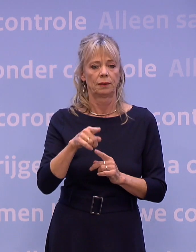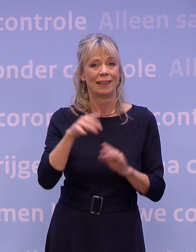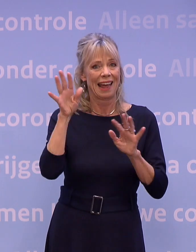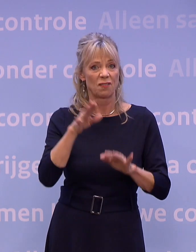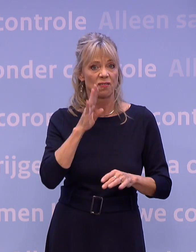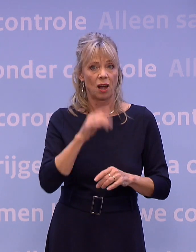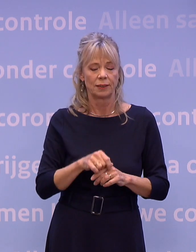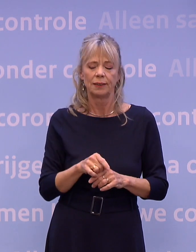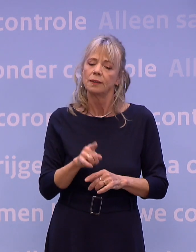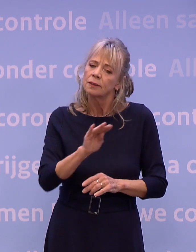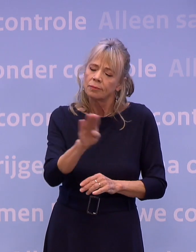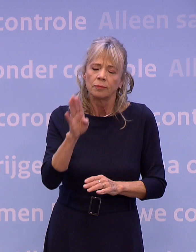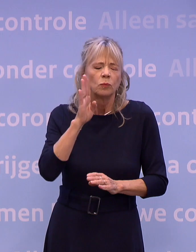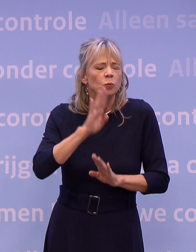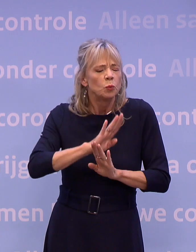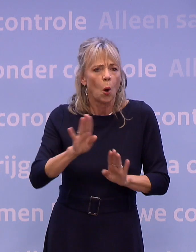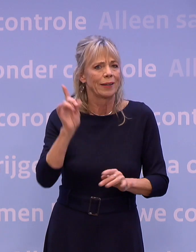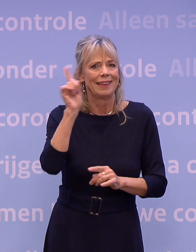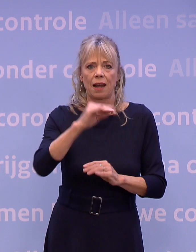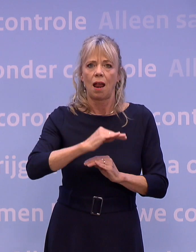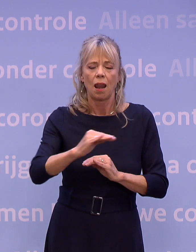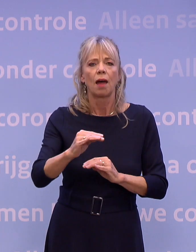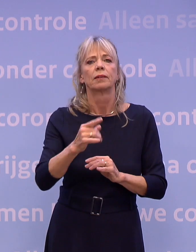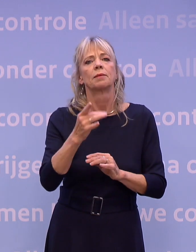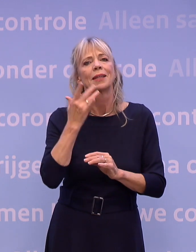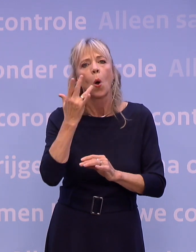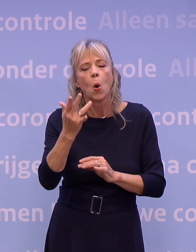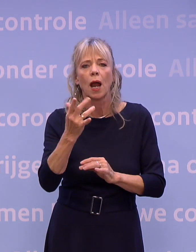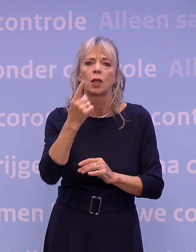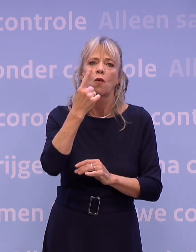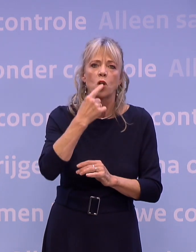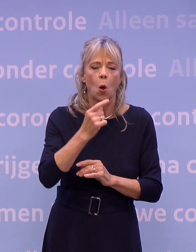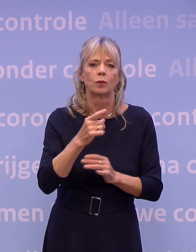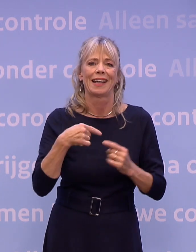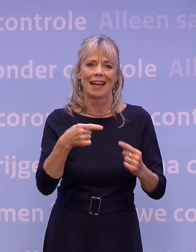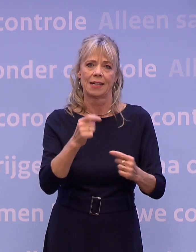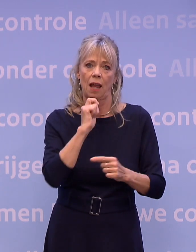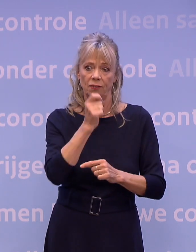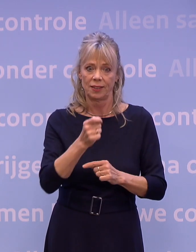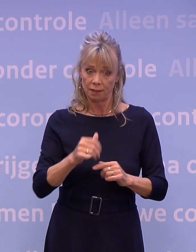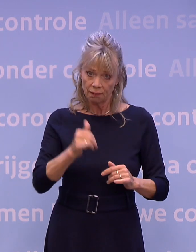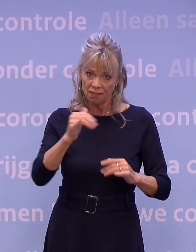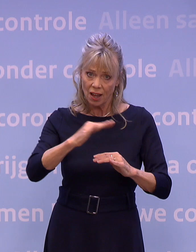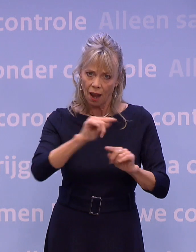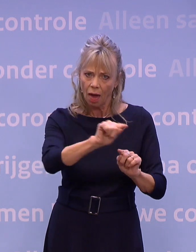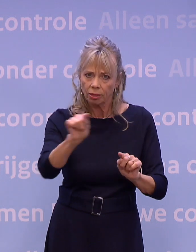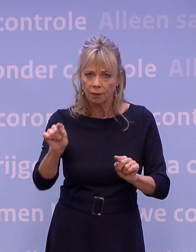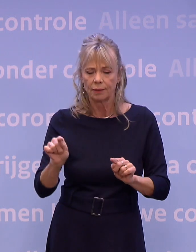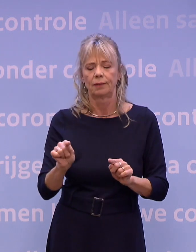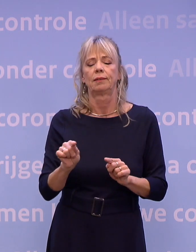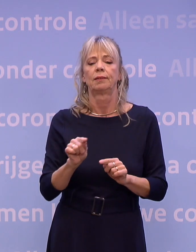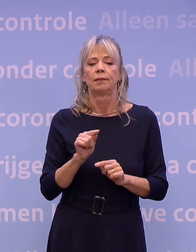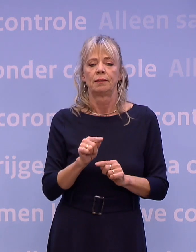nooit naar een land met een oranje of rood reisadvies. En dat zijn inmiddels heel, heel veel landen. Die